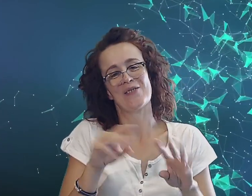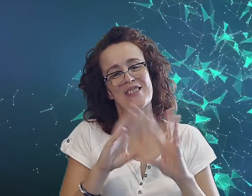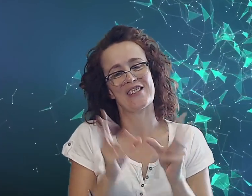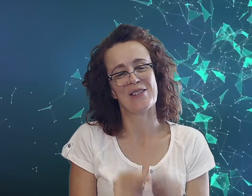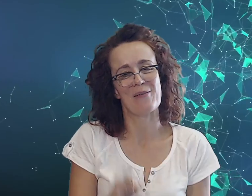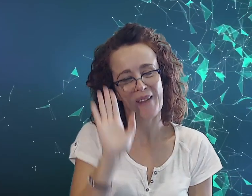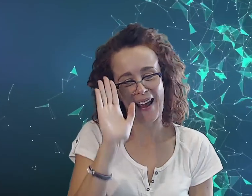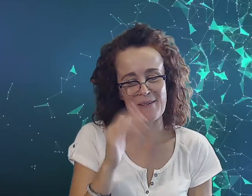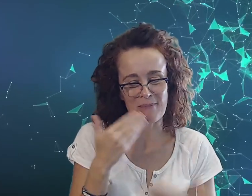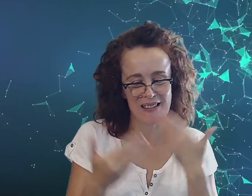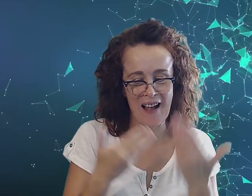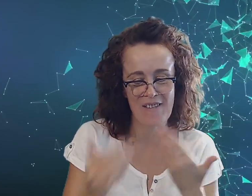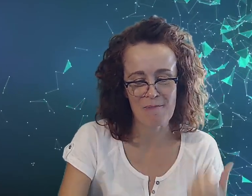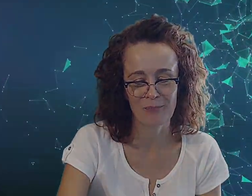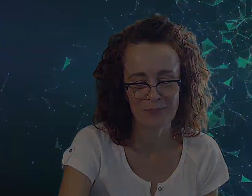wszystko. Hej, pozdrawiam. Pozdrawiam. Dobrze.